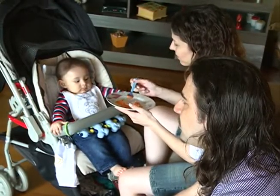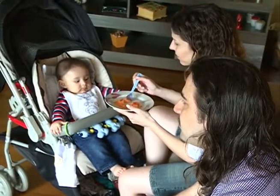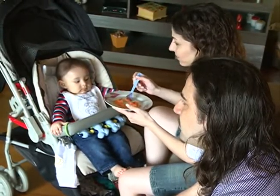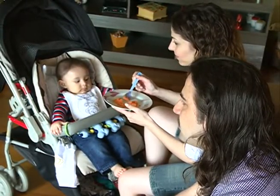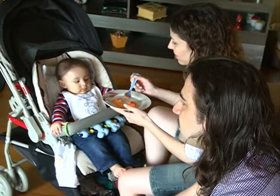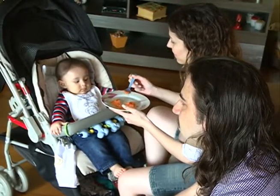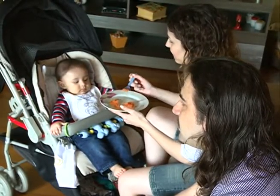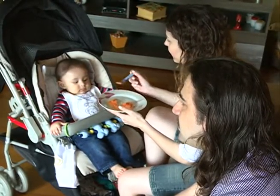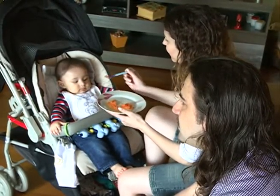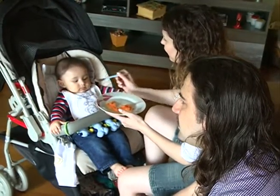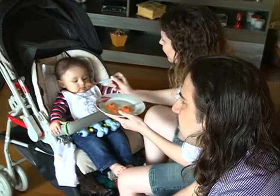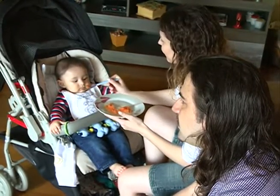E assim ficou pronto.